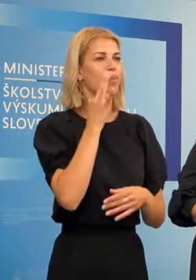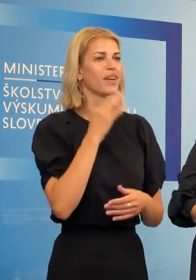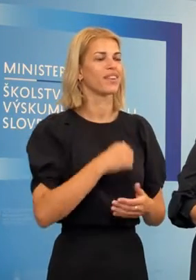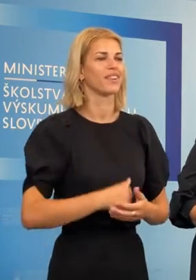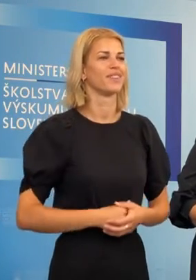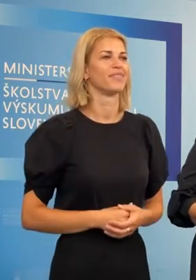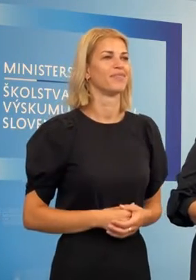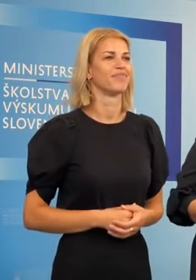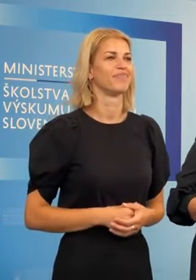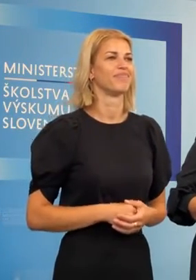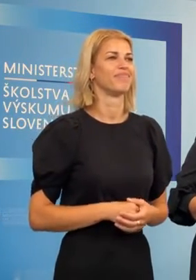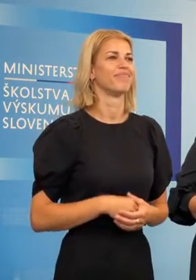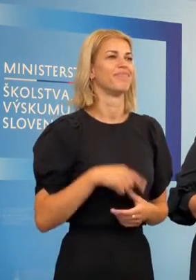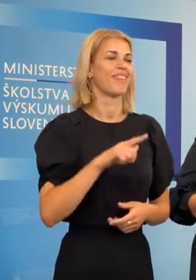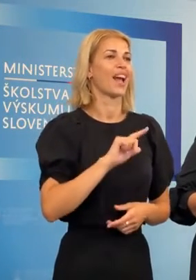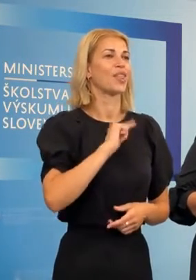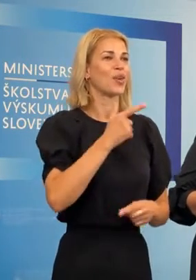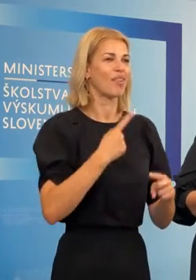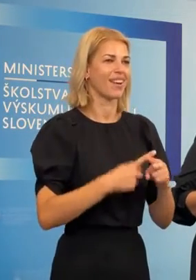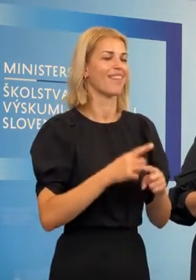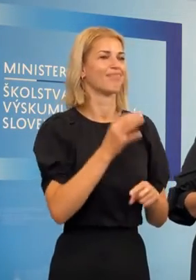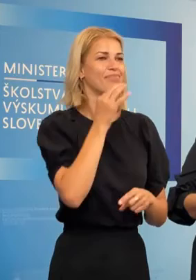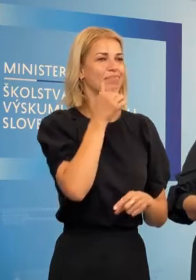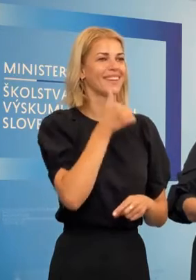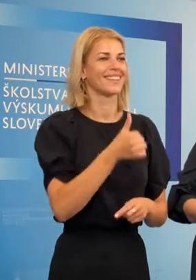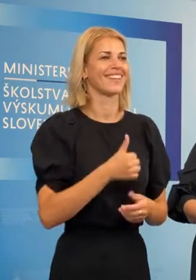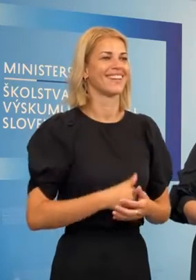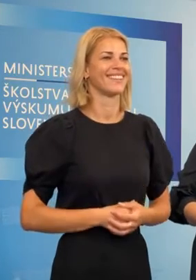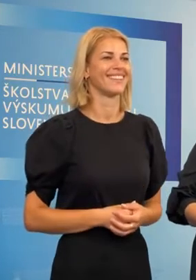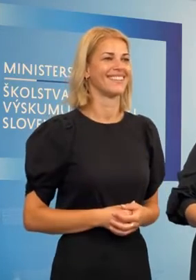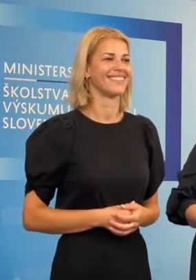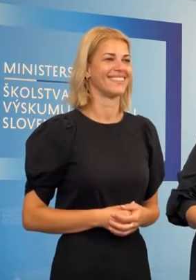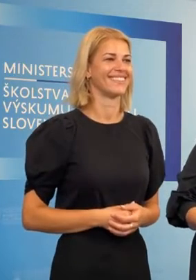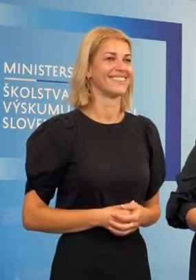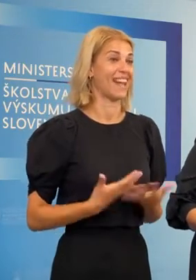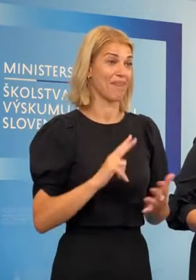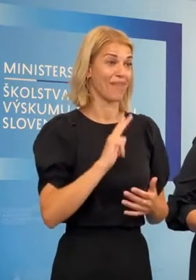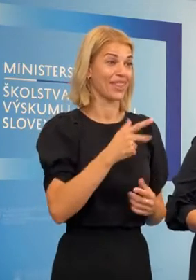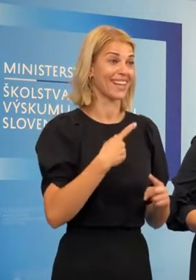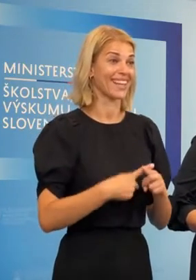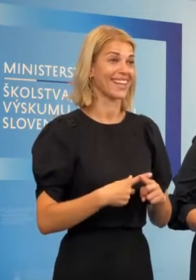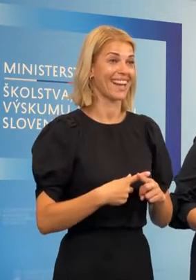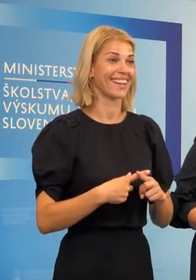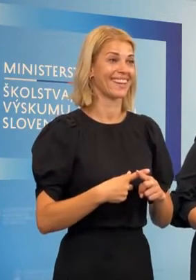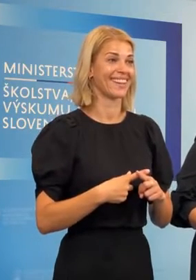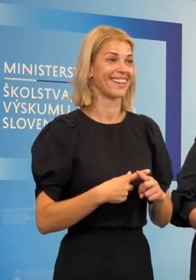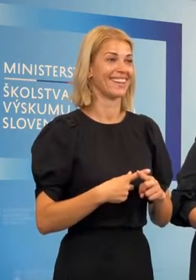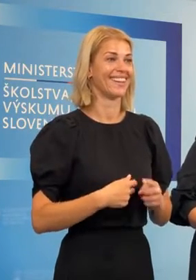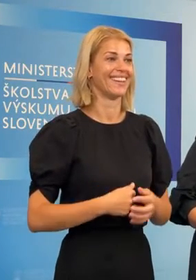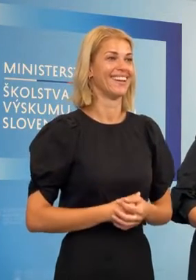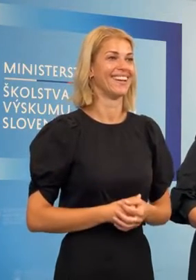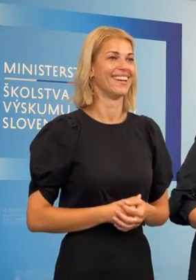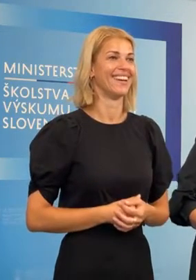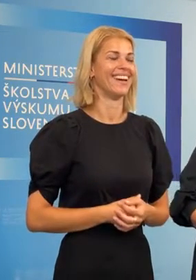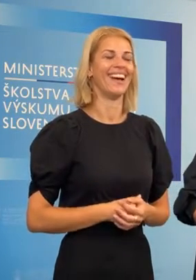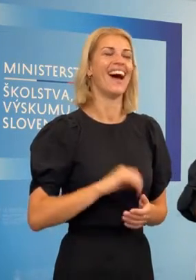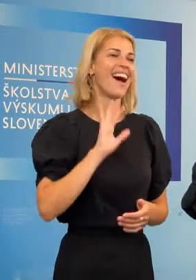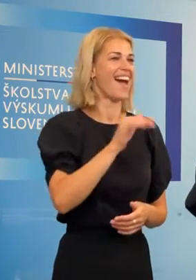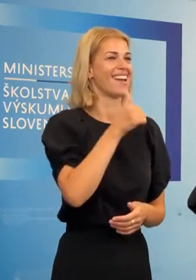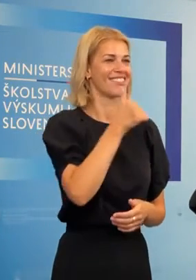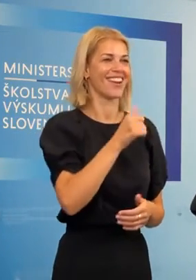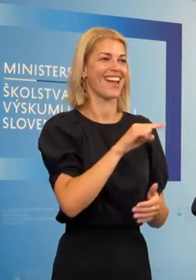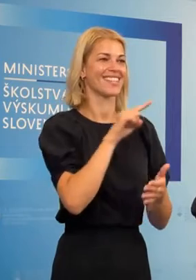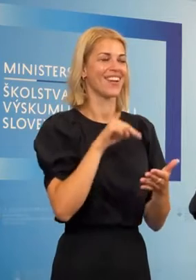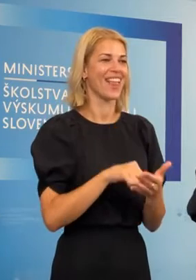Ja ďakujem. Tak ešte druhýkrát pekný deň všetkým. Či? Ešte sa chcem opýtať, pani Štávna. Ale nie z vysokých škôl. Nie, nie, vysoké škôl nie.